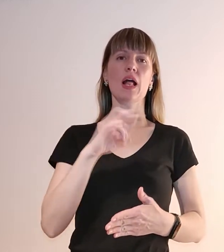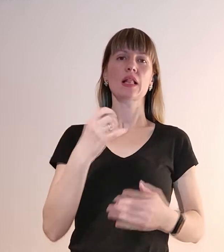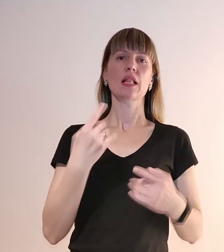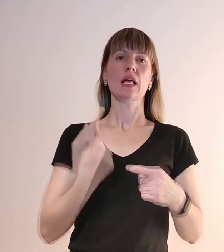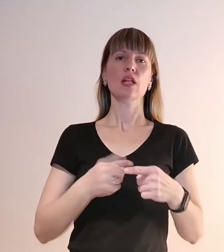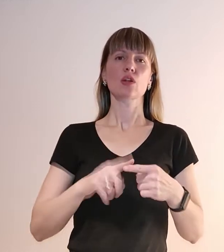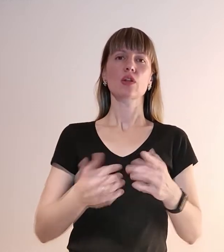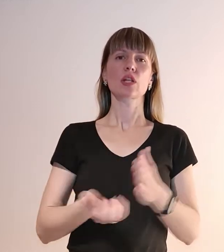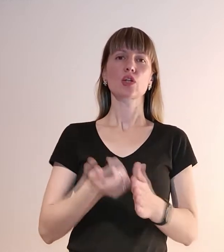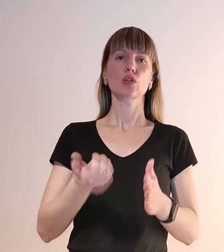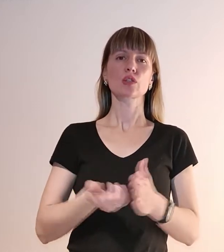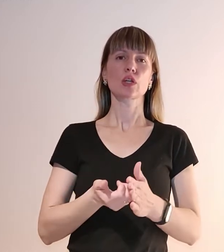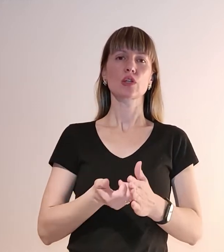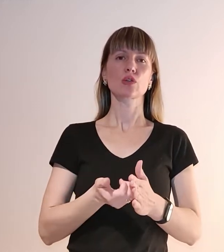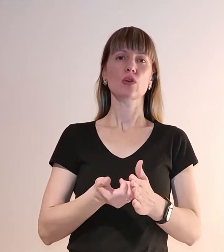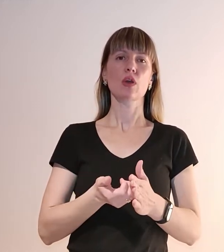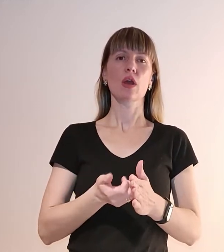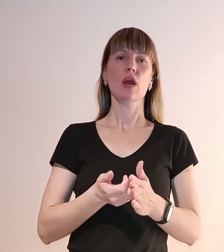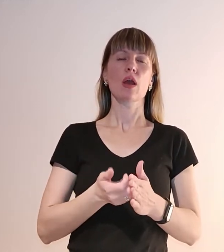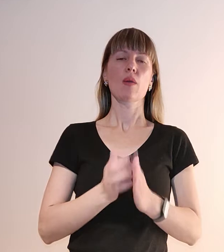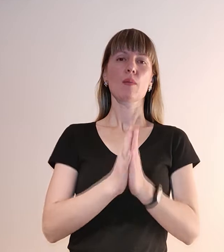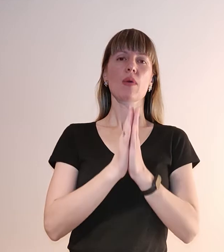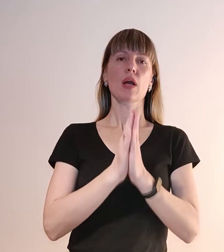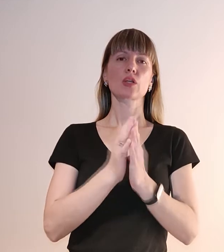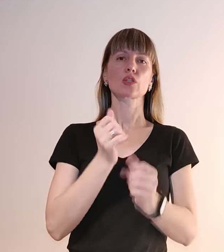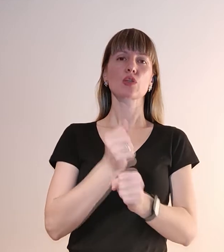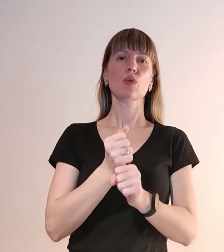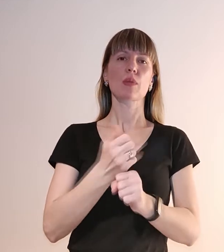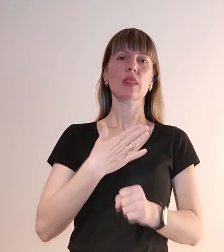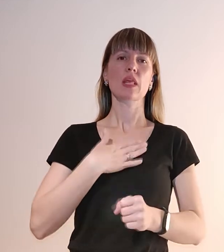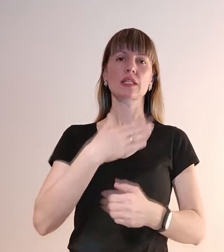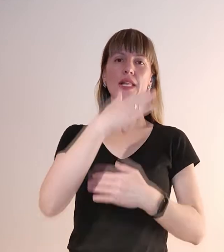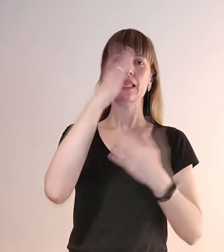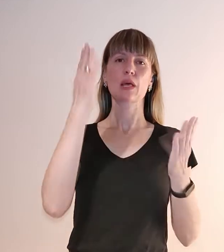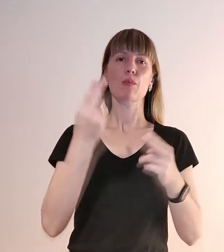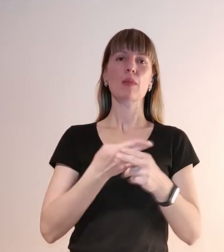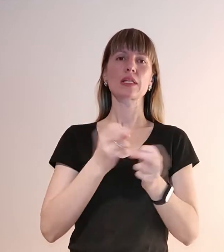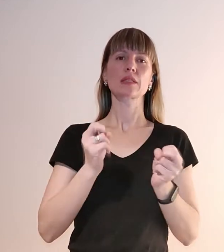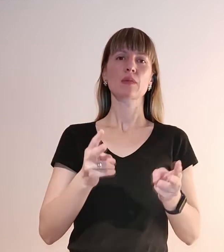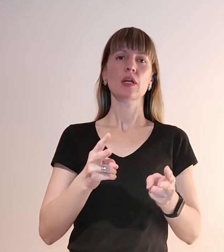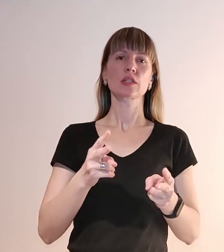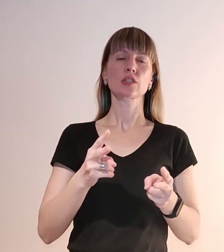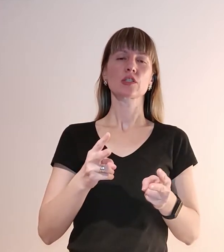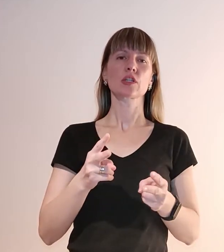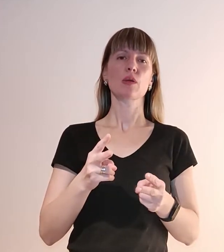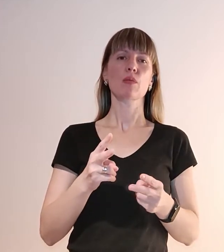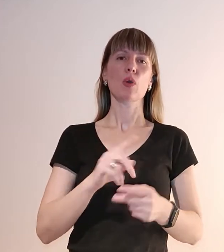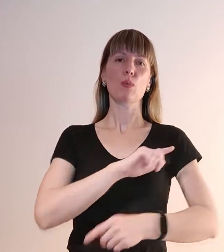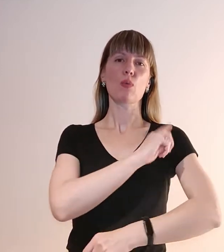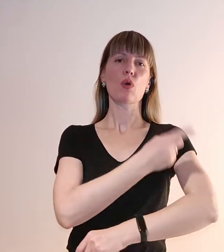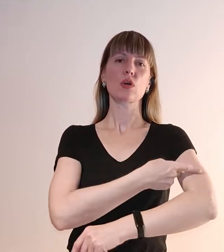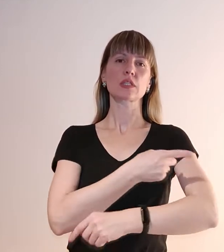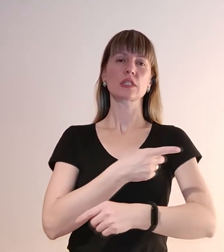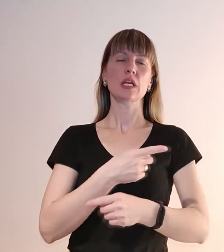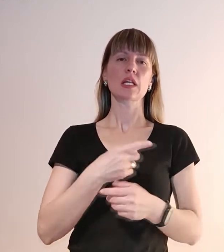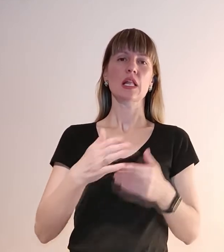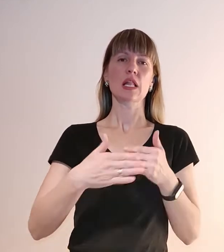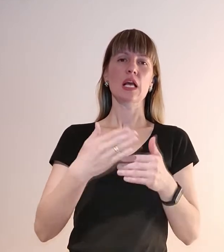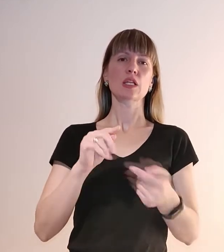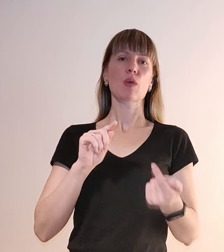недостатньо. Благаємо, зробіть наше небобезпечне, посильте санкції проти Росії, країни-агресора. Надайте